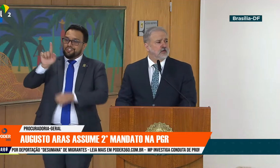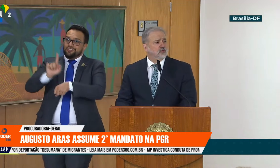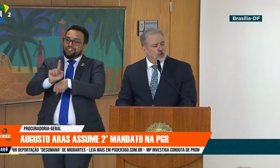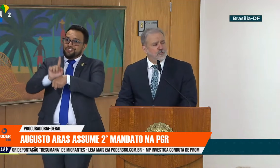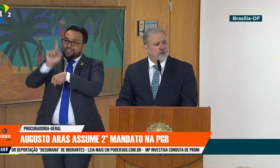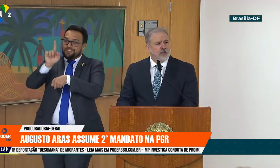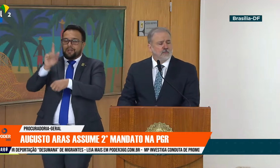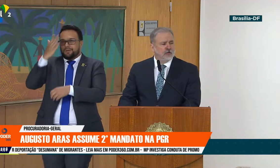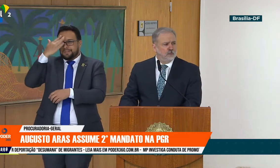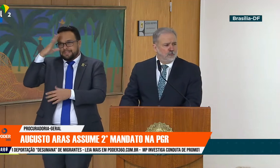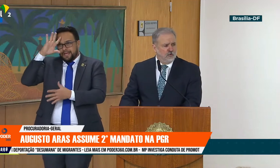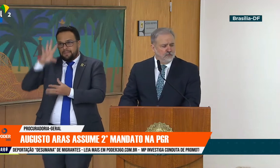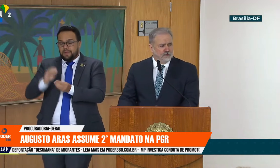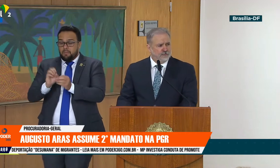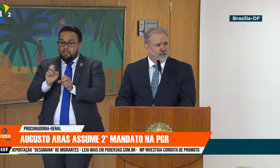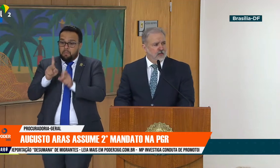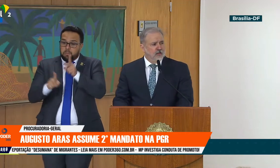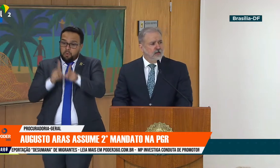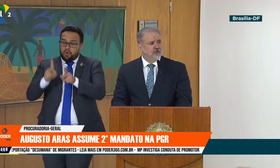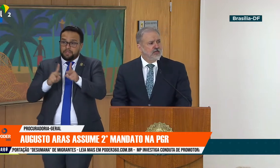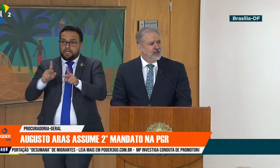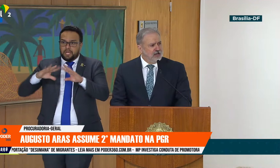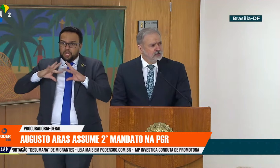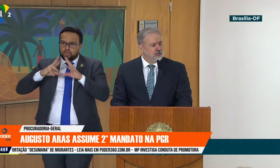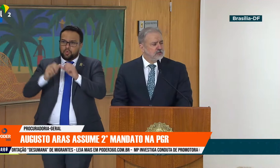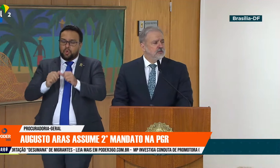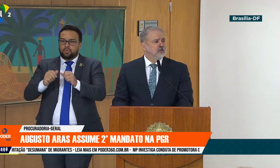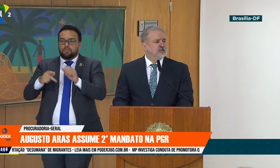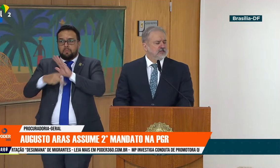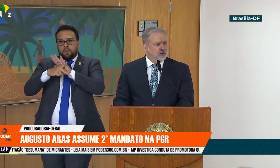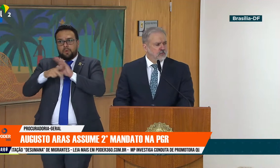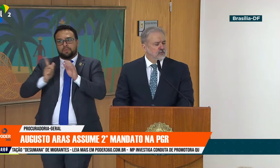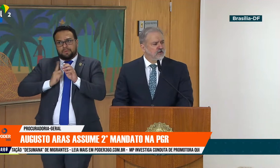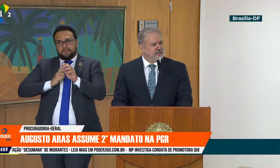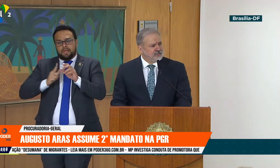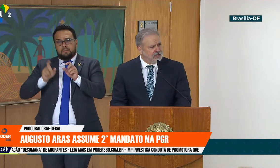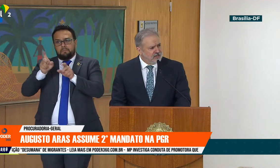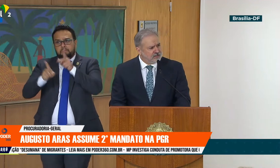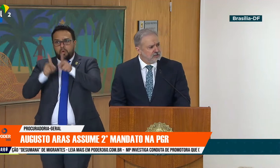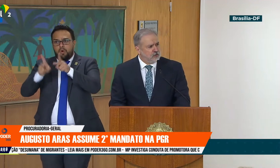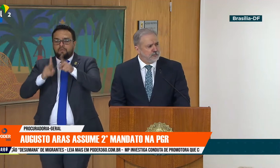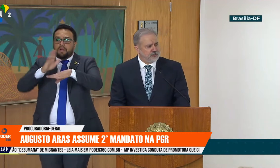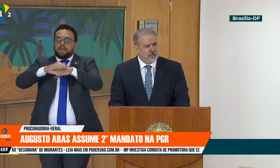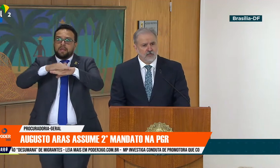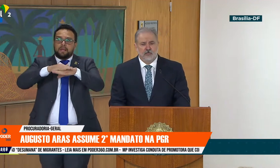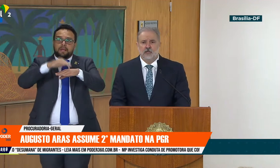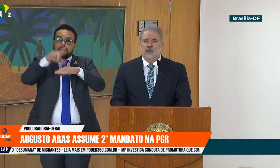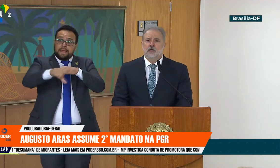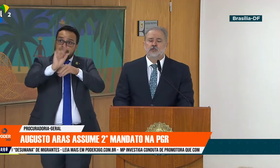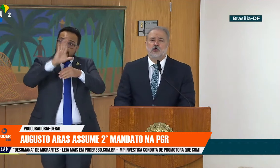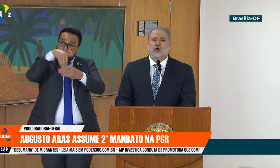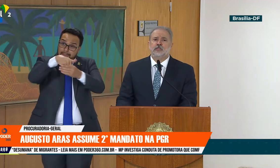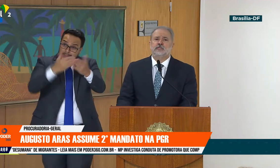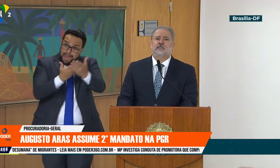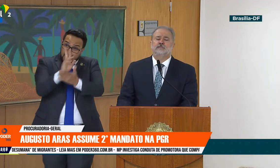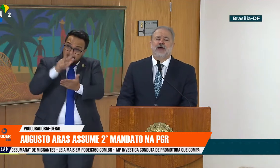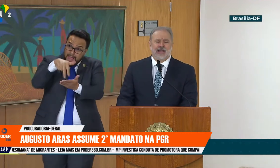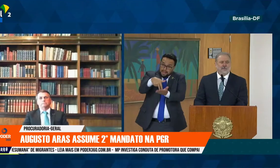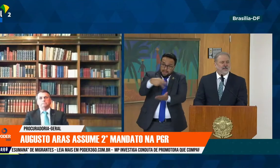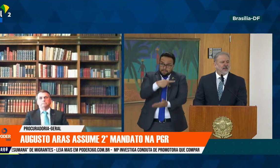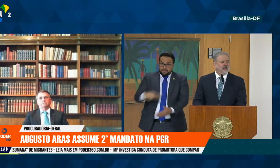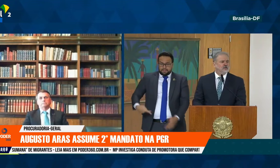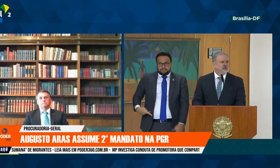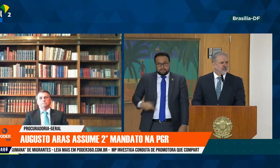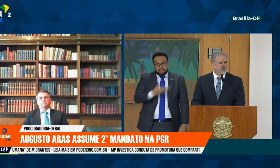que todo o poder emana do povo e os eleitos são, vossa excelência, senhor presidente, senhores